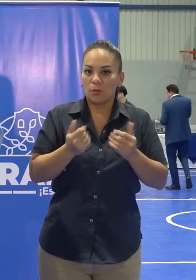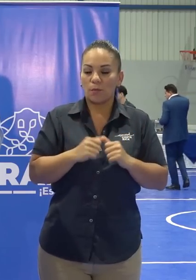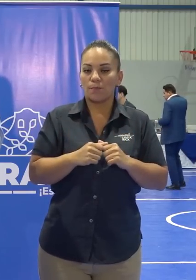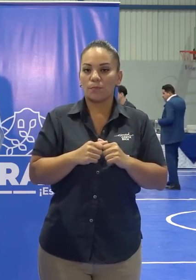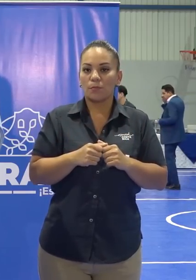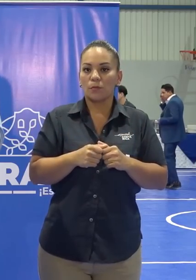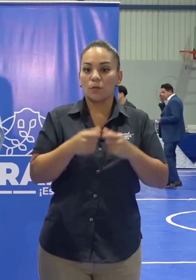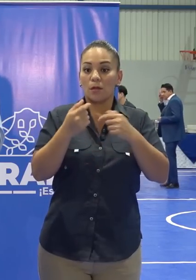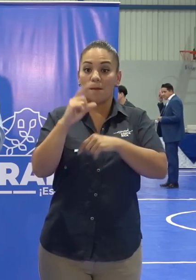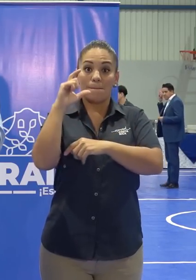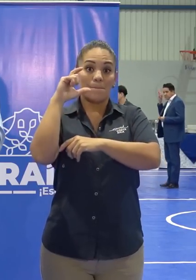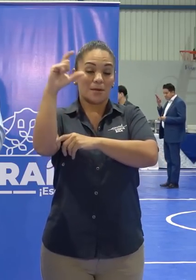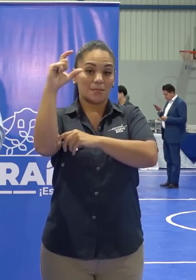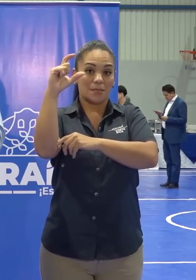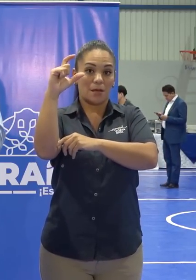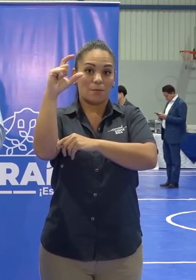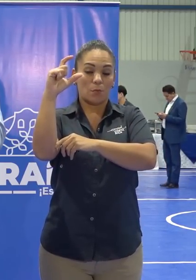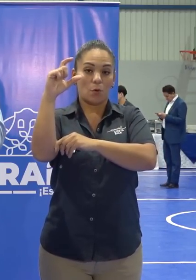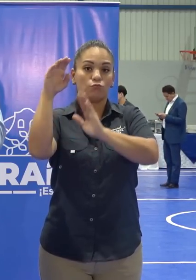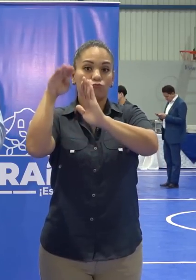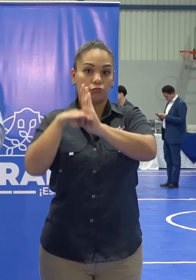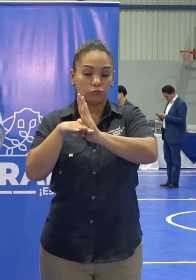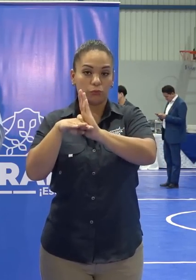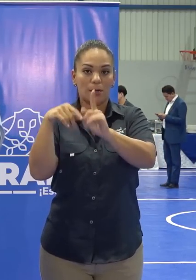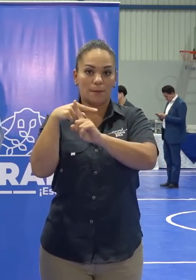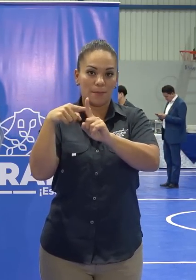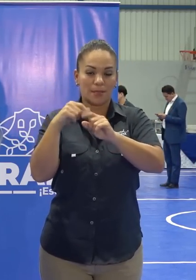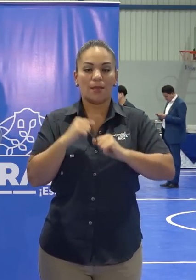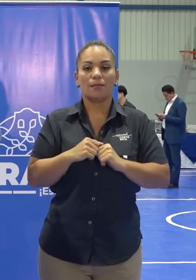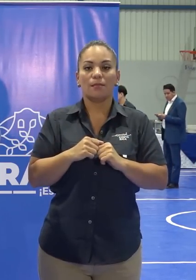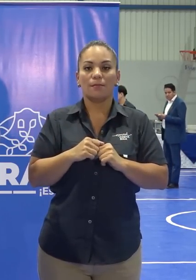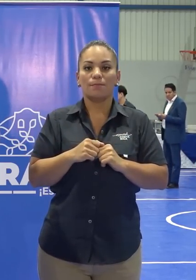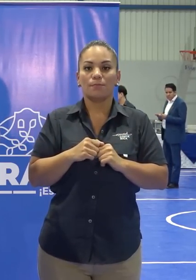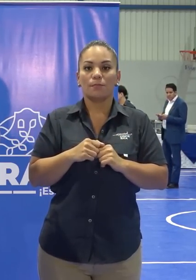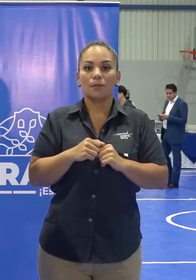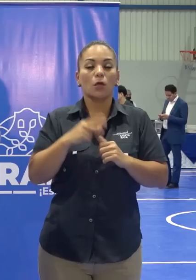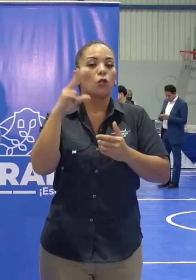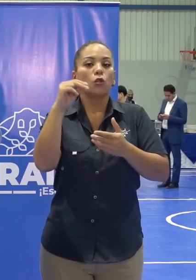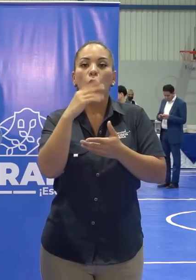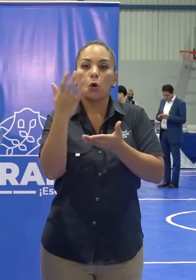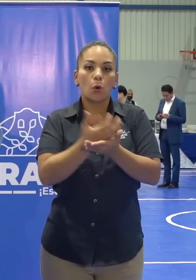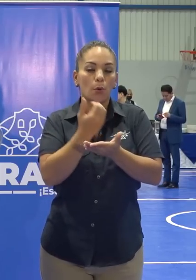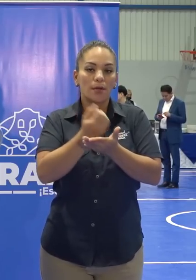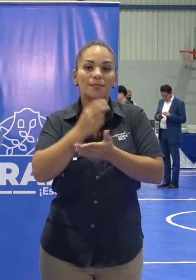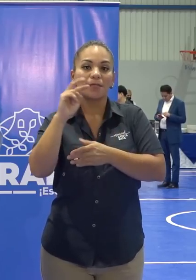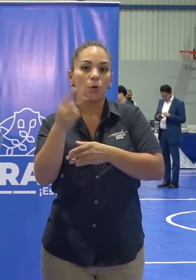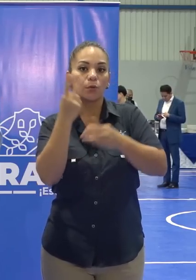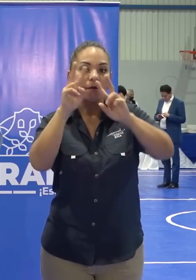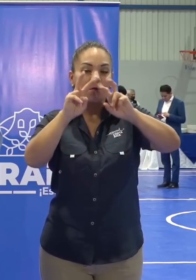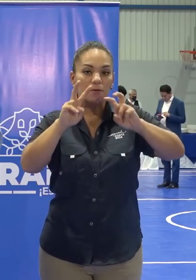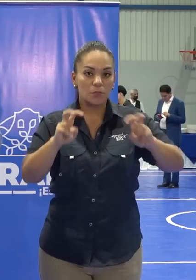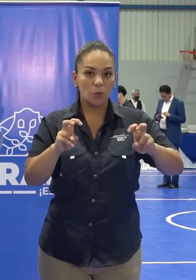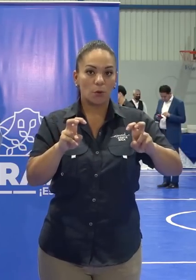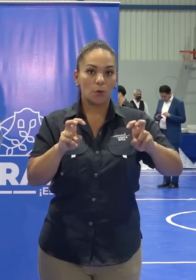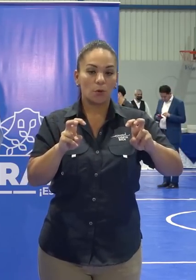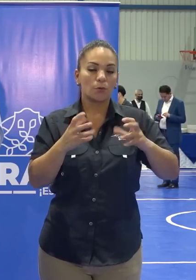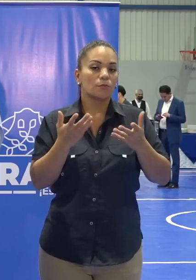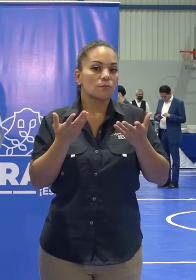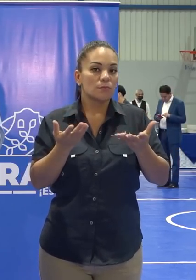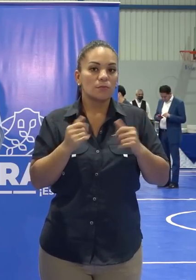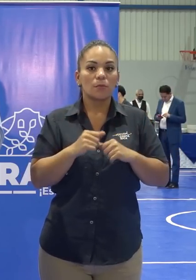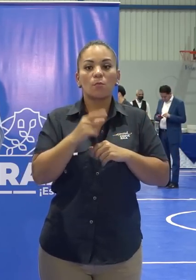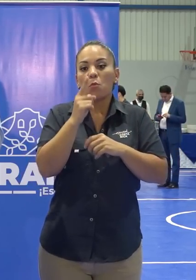Bajar el marchamo casi que a la mitad, no cobrar la segunda revisión por un elemento